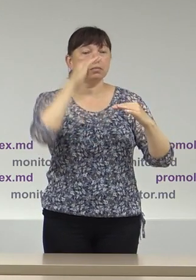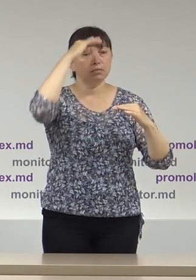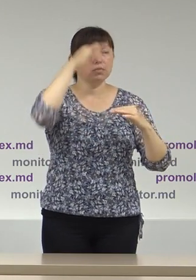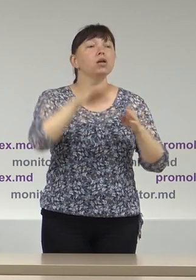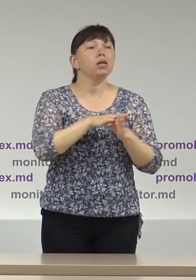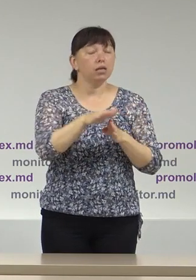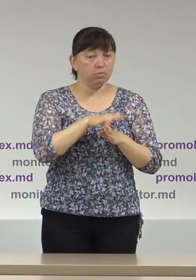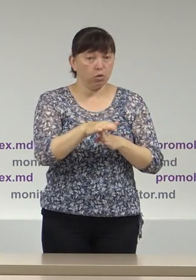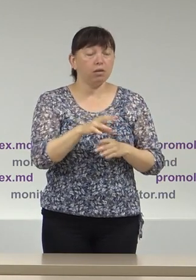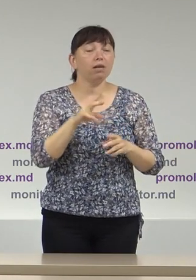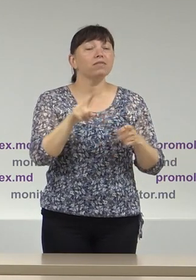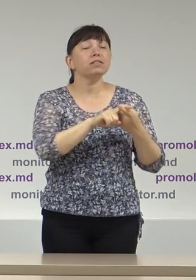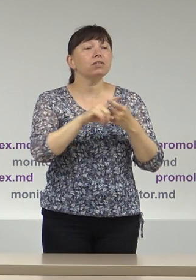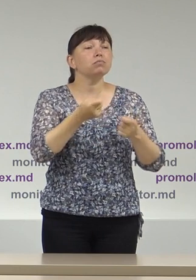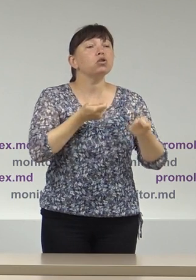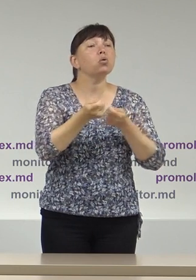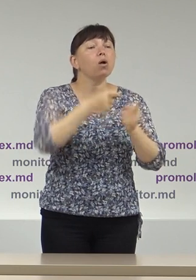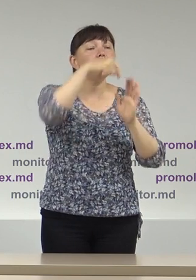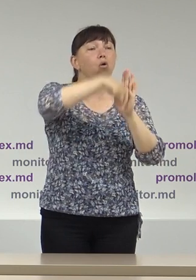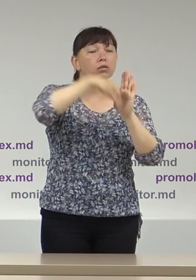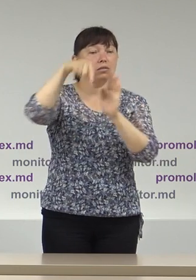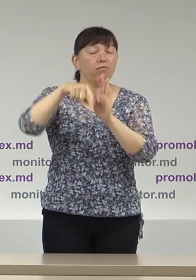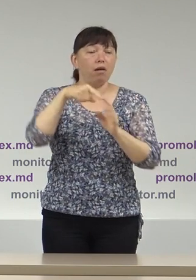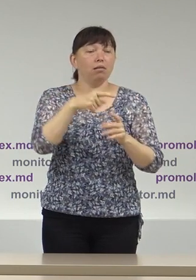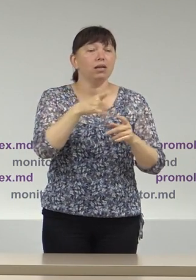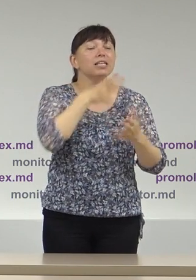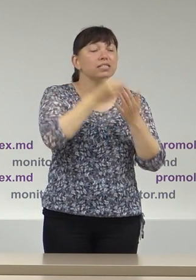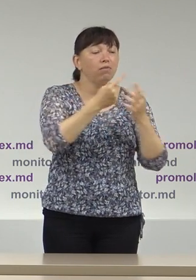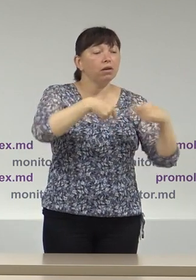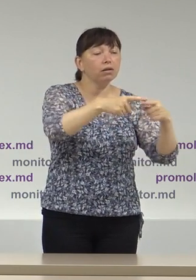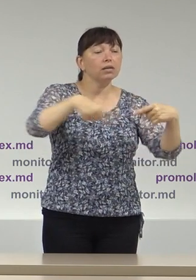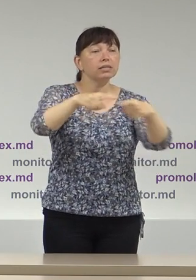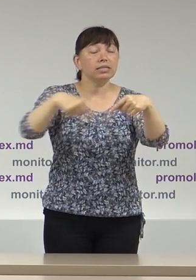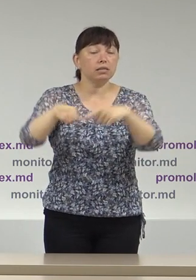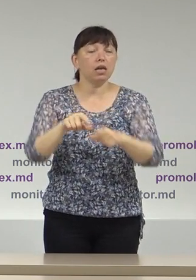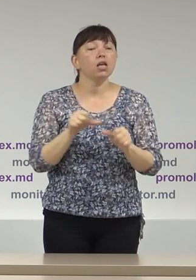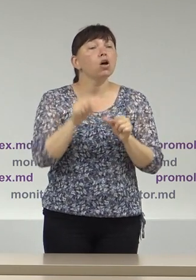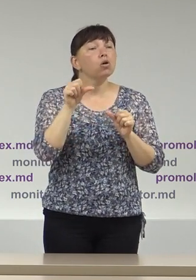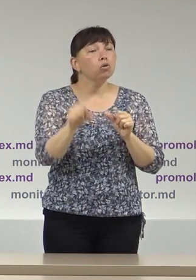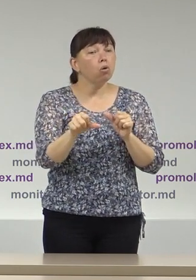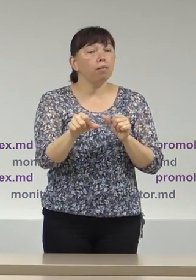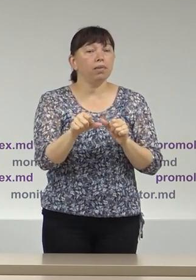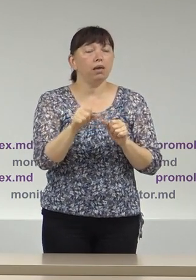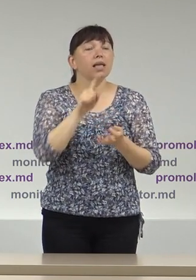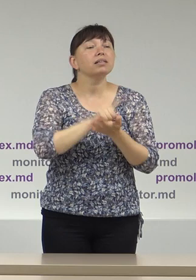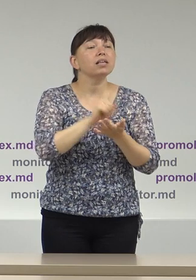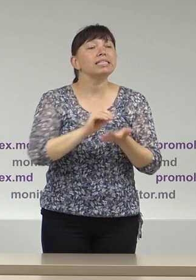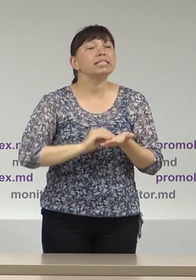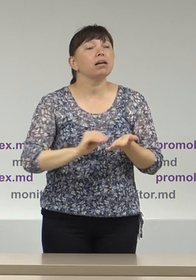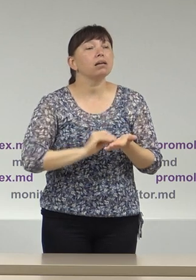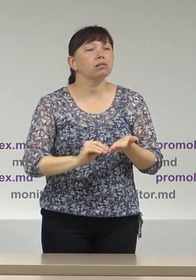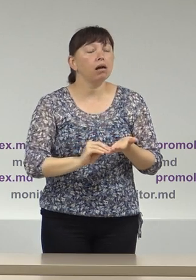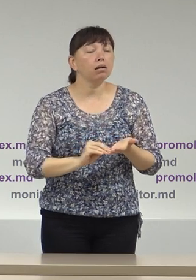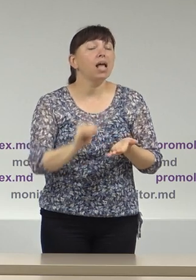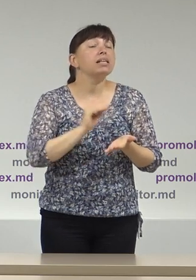cazul posturilor de conducere din cadrul Consiliilor Electorale de Circunscripție, cu excepția însă a funcției de secretar, care